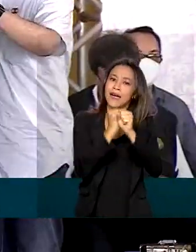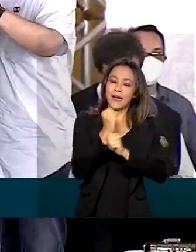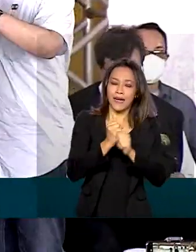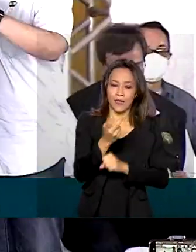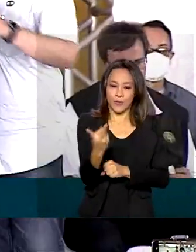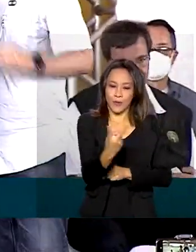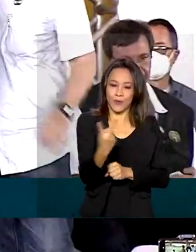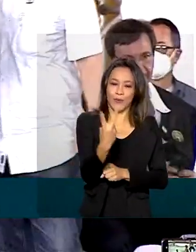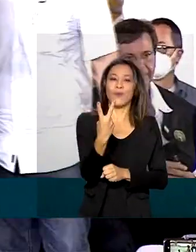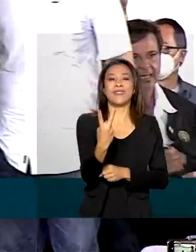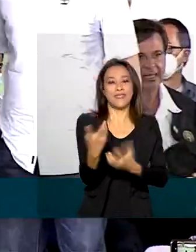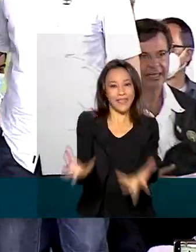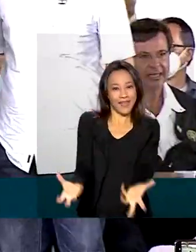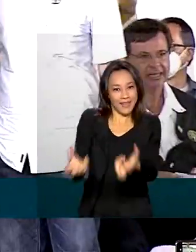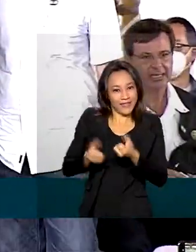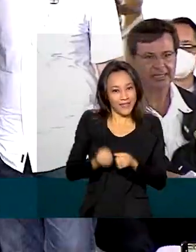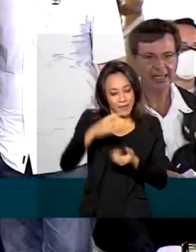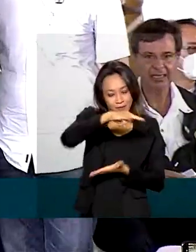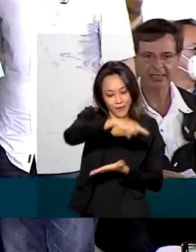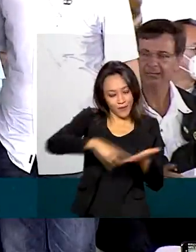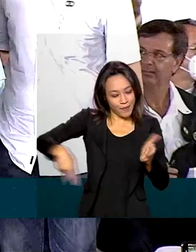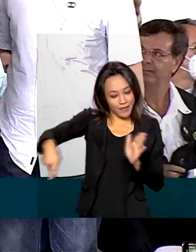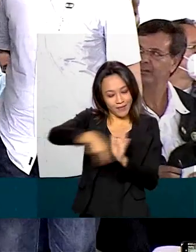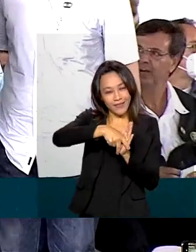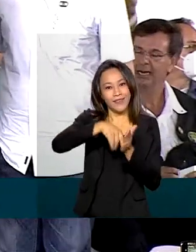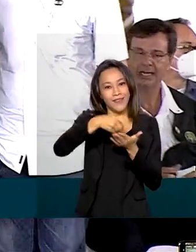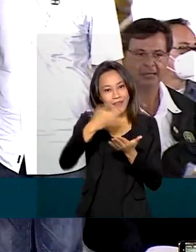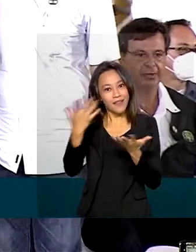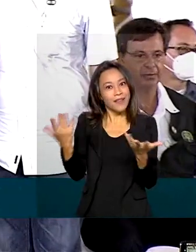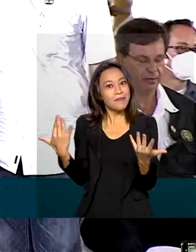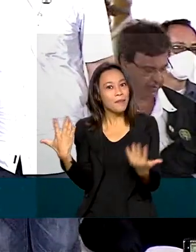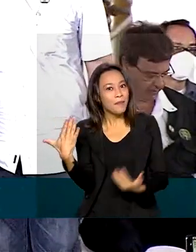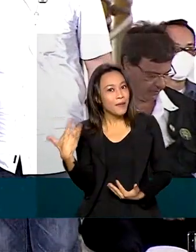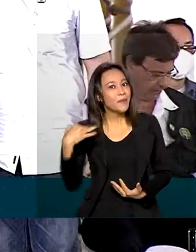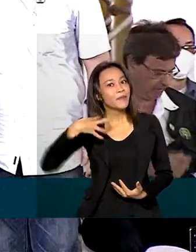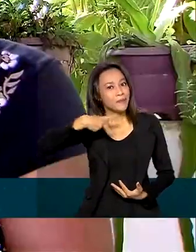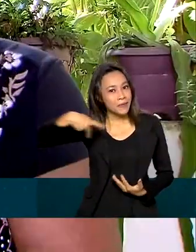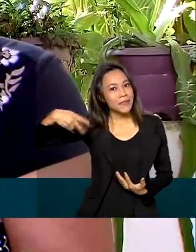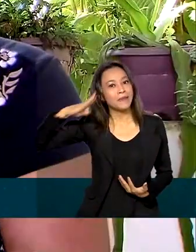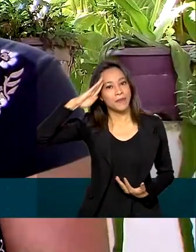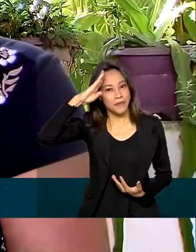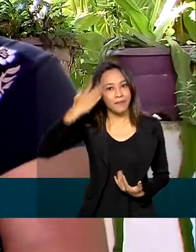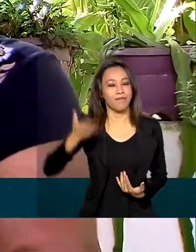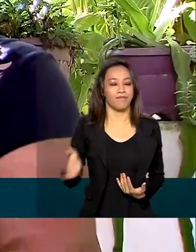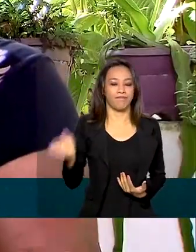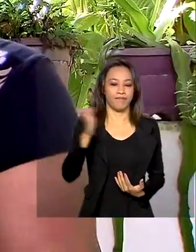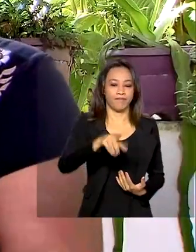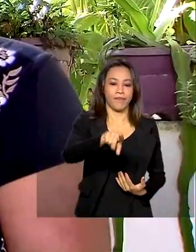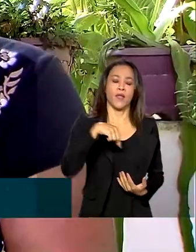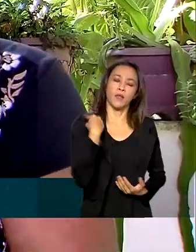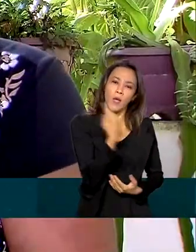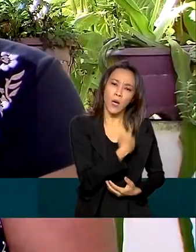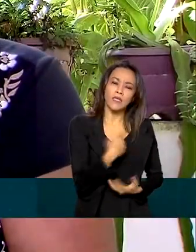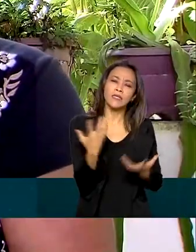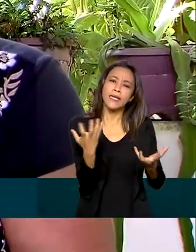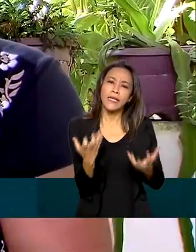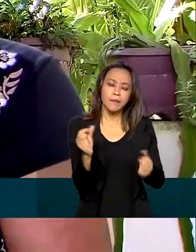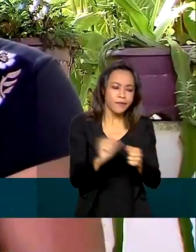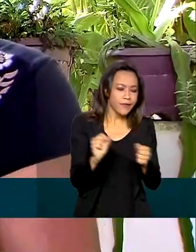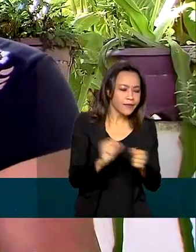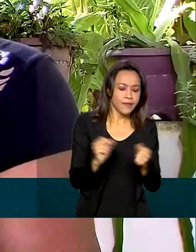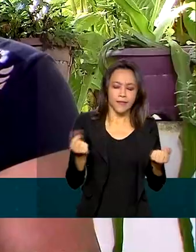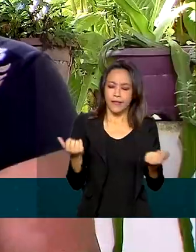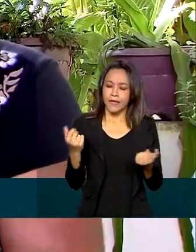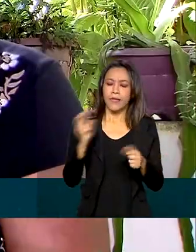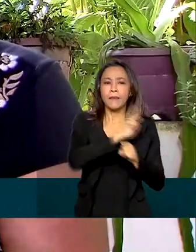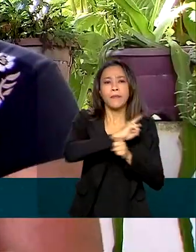receberam o título rural da terra das mãos do presidente Jair Bolsonaro. Às vezes a gente quer fazer um serviço,